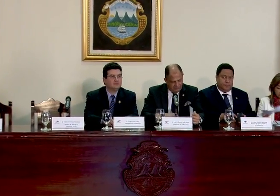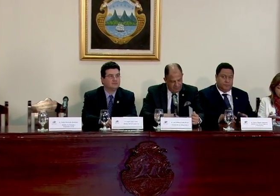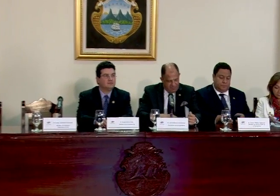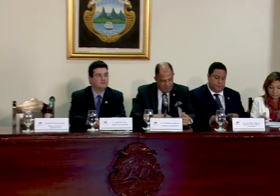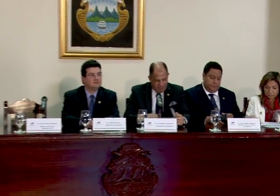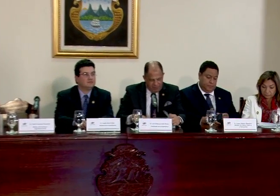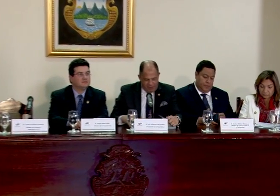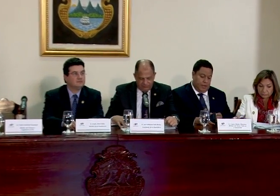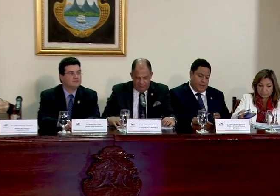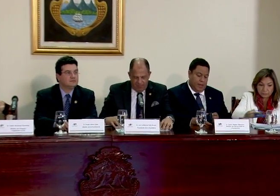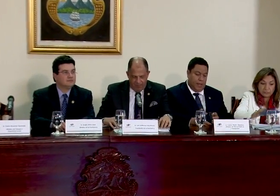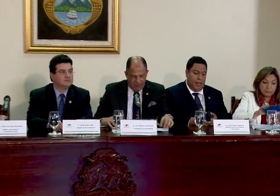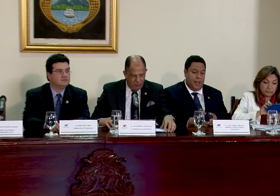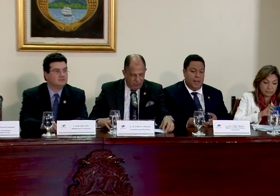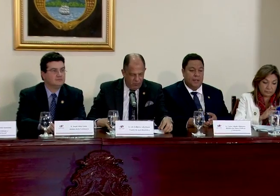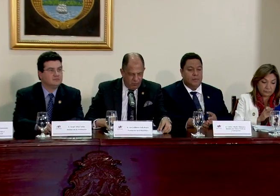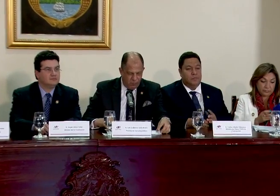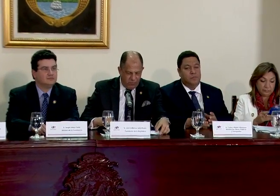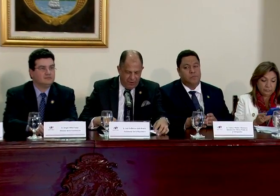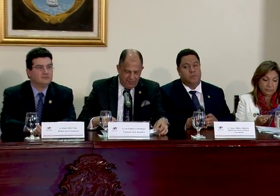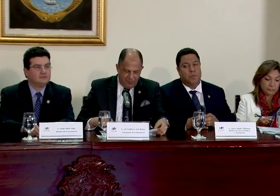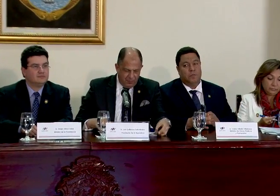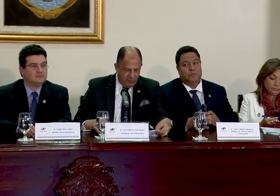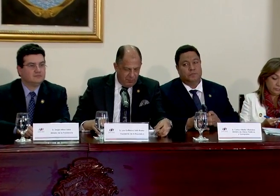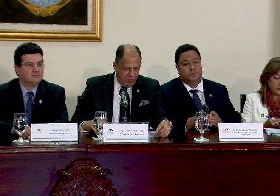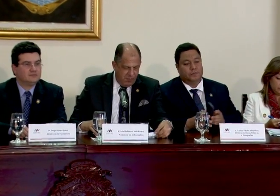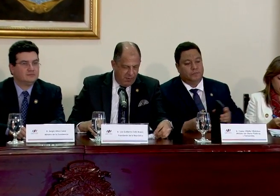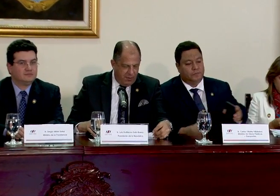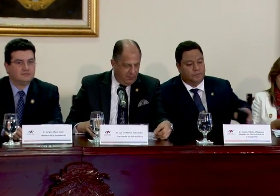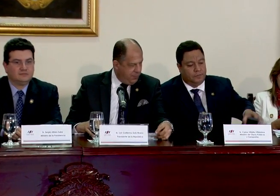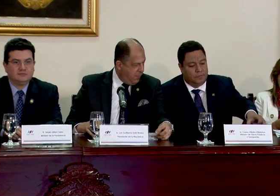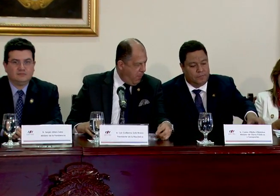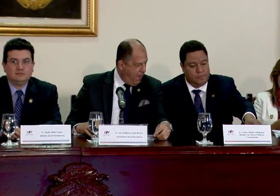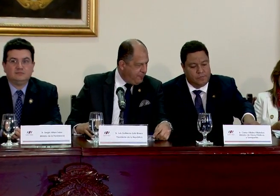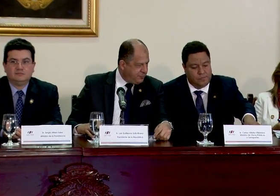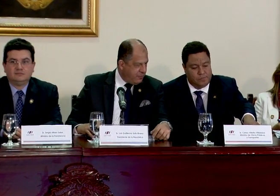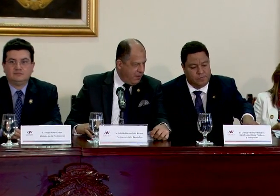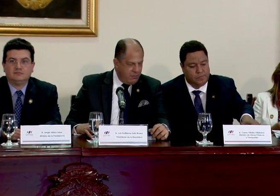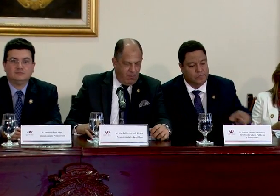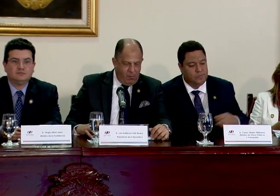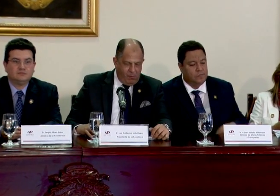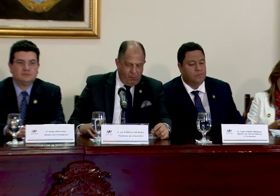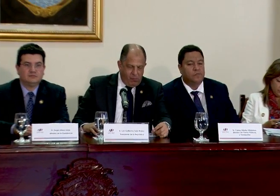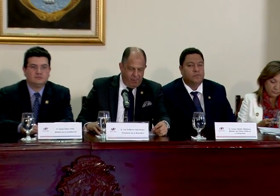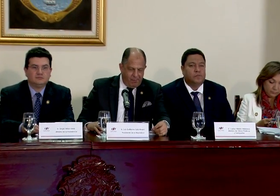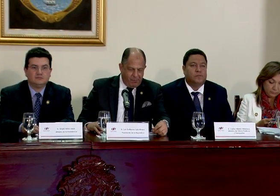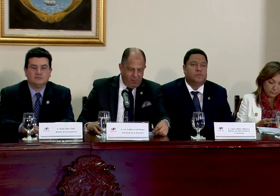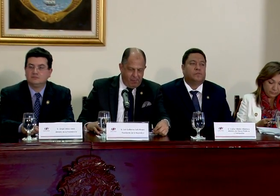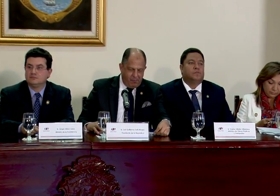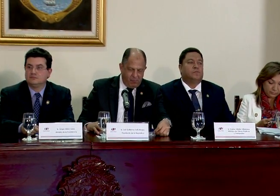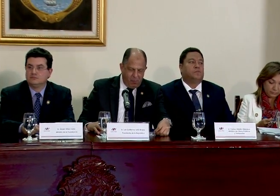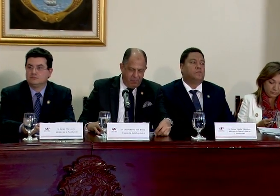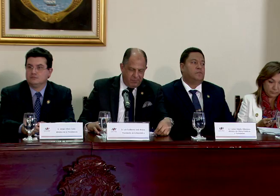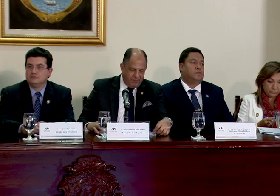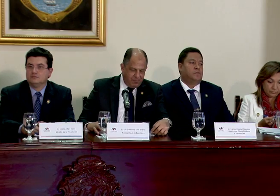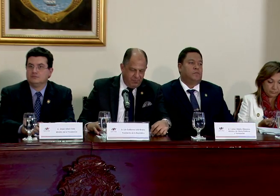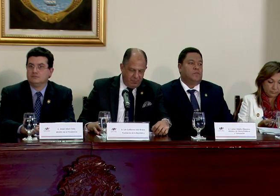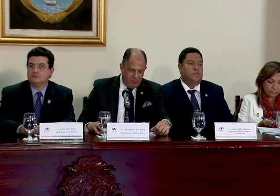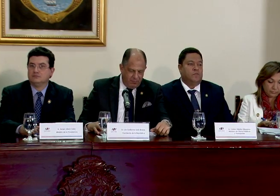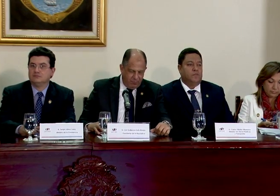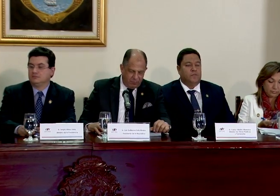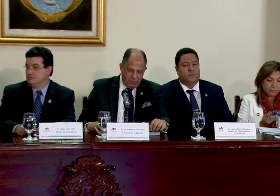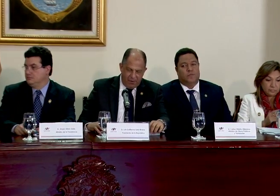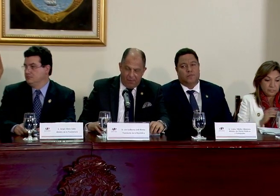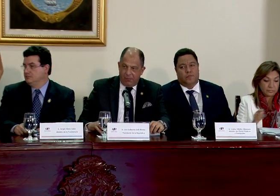doña Alejandra Mora, al señor ministro de Trabajo y Seguridad Social, el señor Carlos Alvarado, el ministro de Obras Públicas y Transportes, el señor